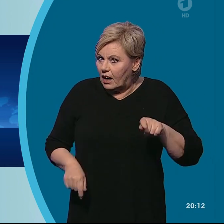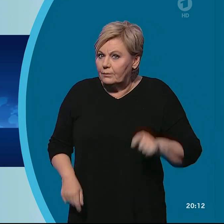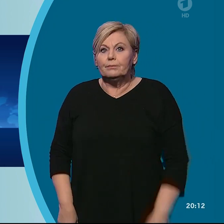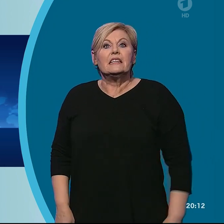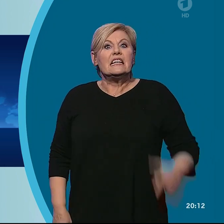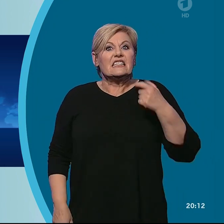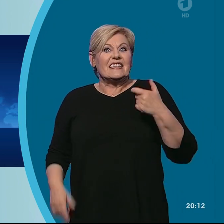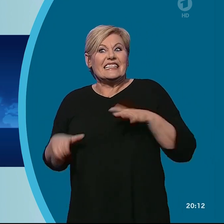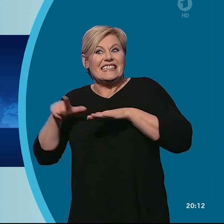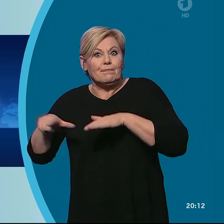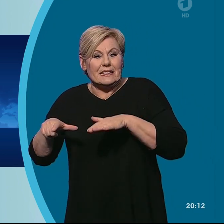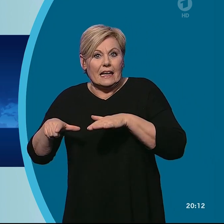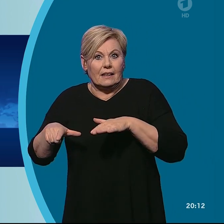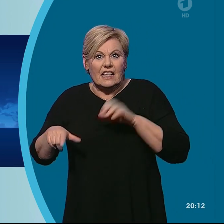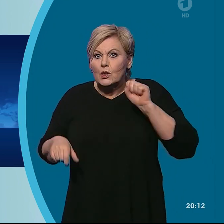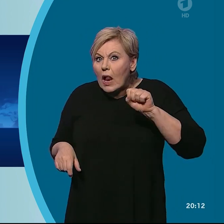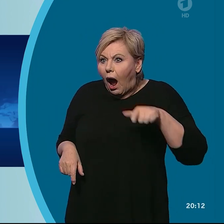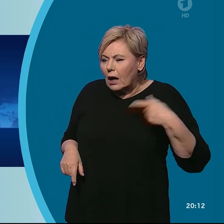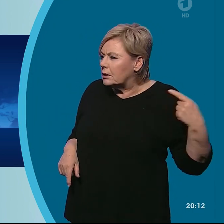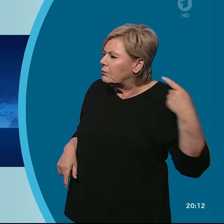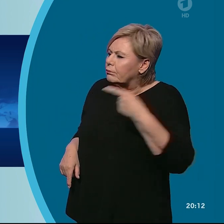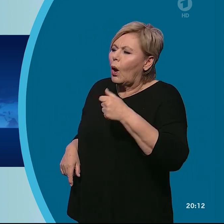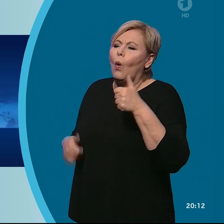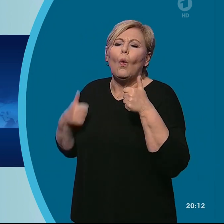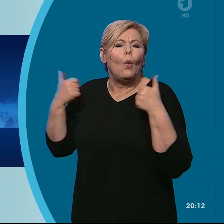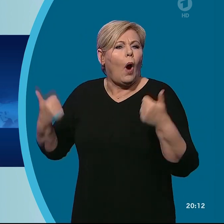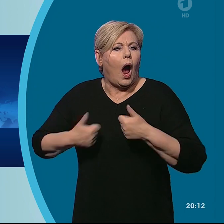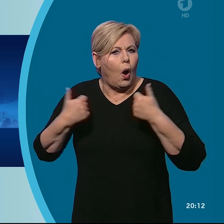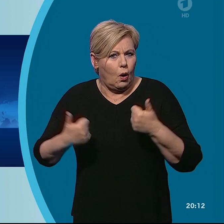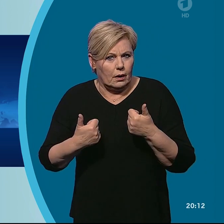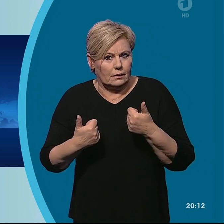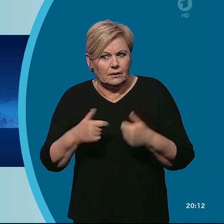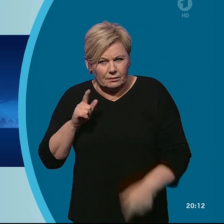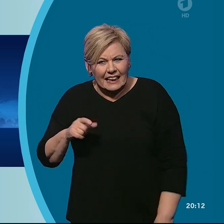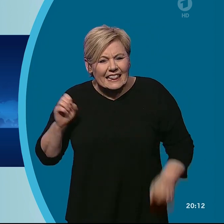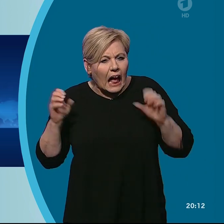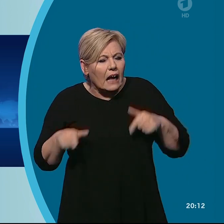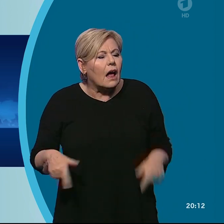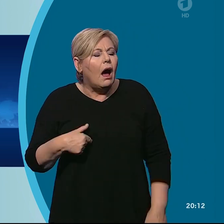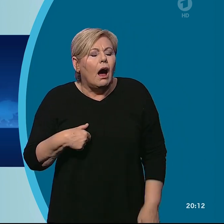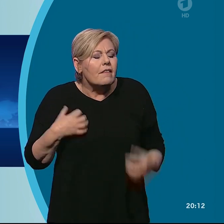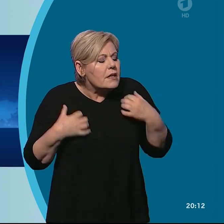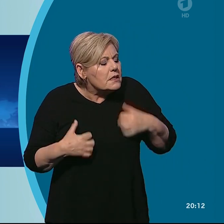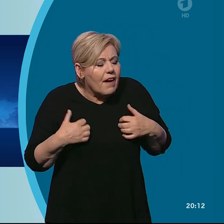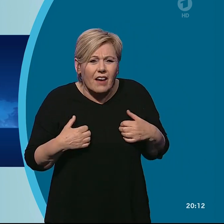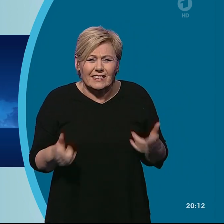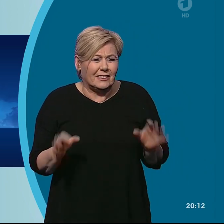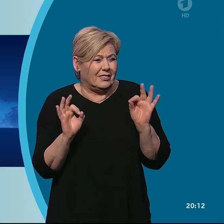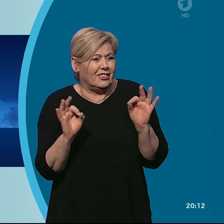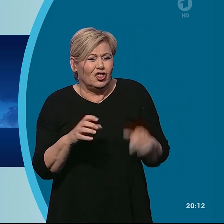zu 17 durch Sjögrad, herrlich herausgespielt. Kiel's Trainer Jicher verzweifelt. Sein Team vergibt beste Chancen wie diesen